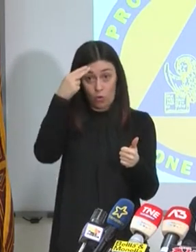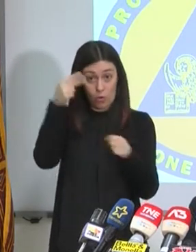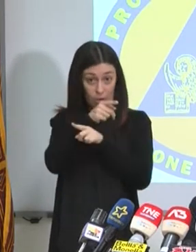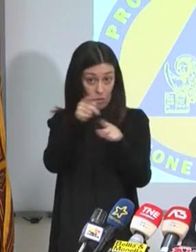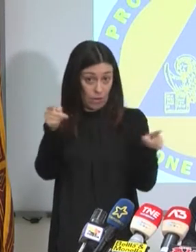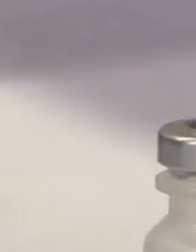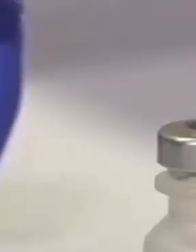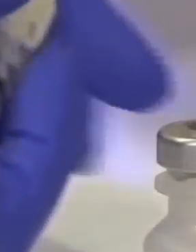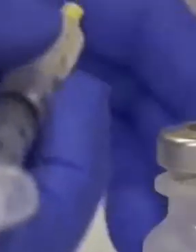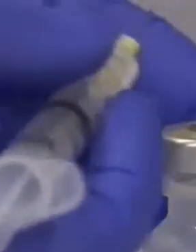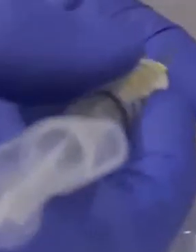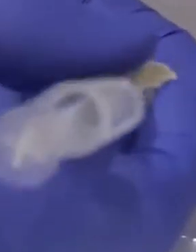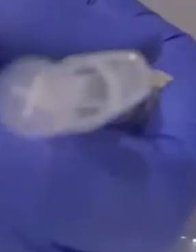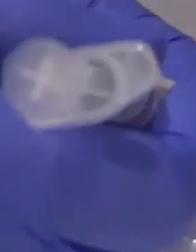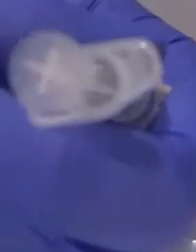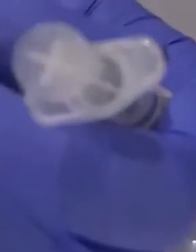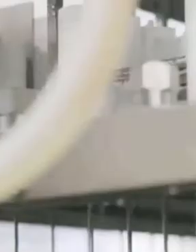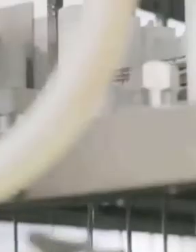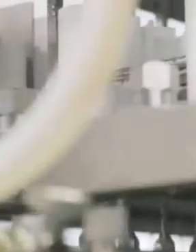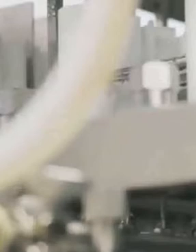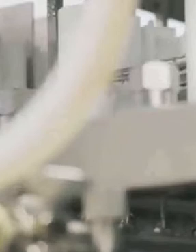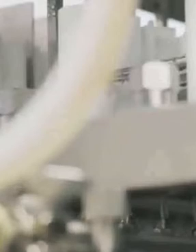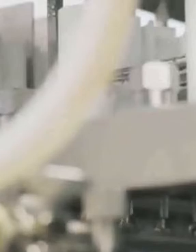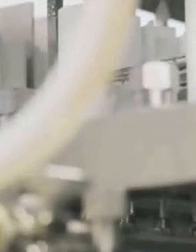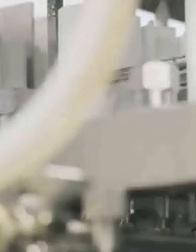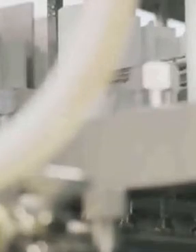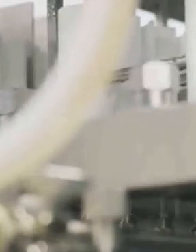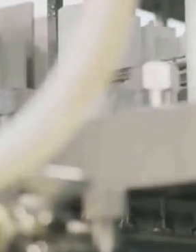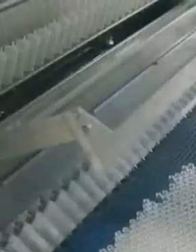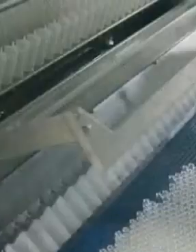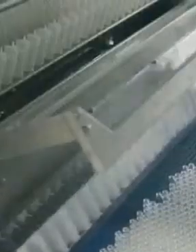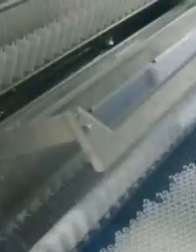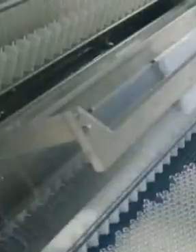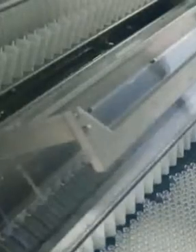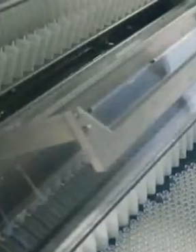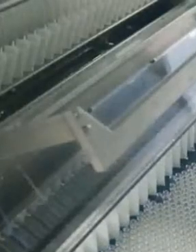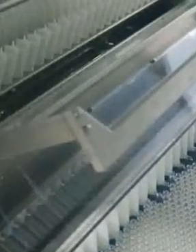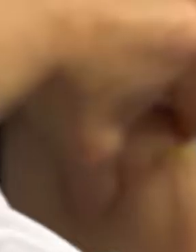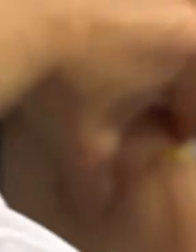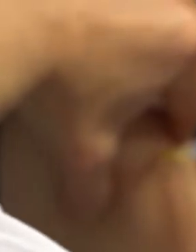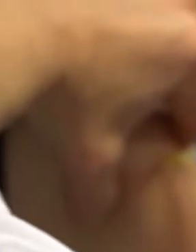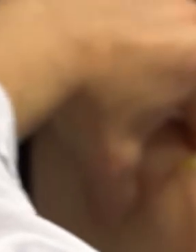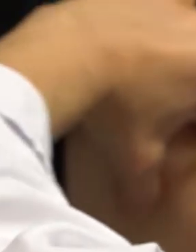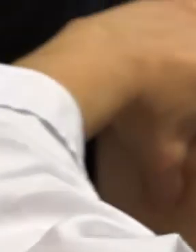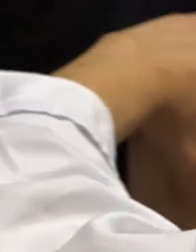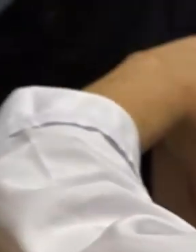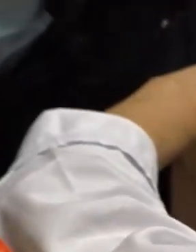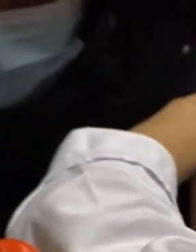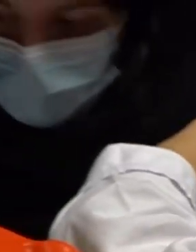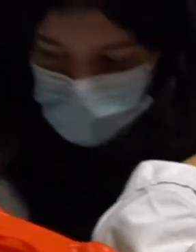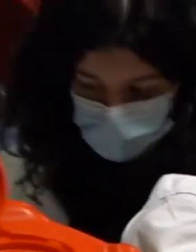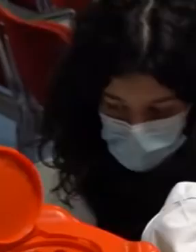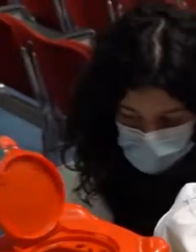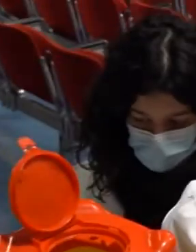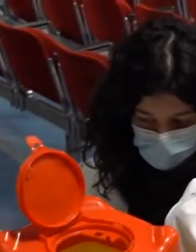lo facciamo sempre. Su tutto grava la spada di Damocle della disponibilità vaccinale che dipende dalle forniture da parte dei produttori. L